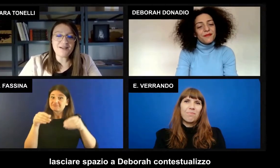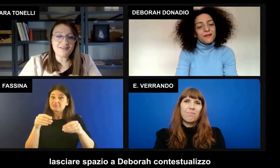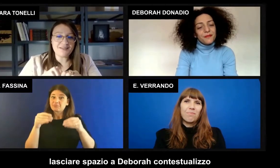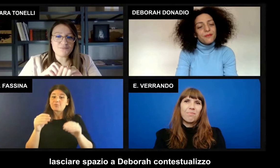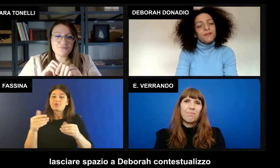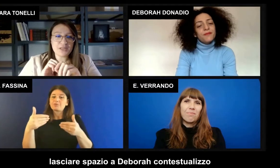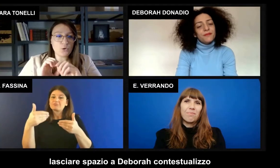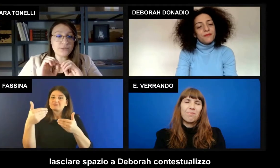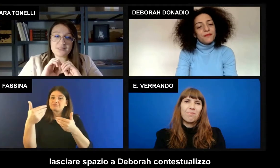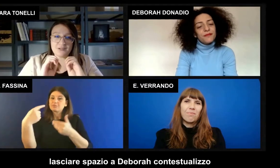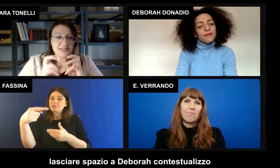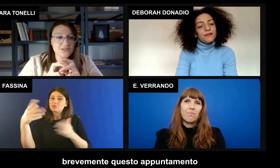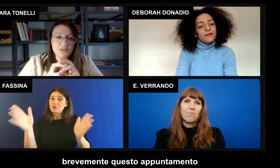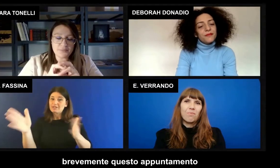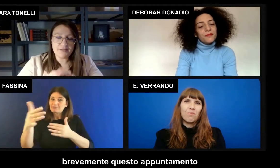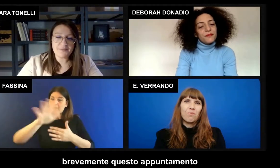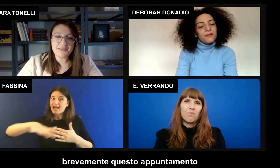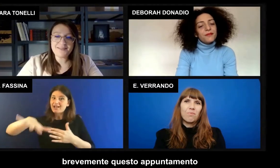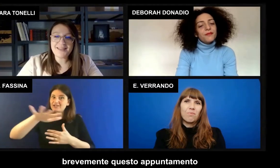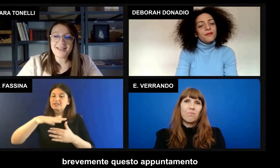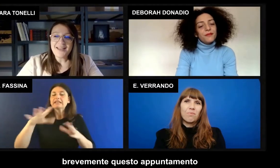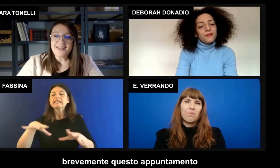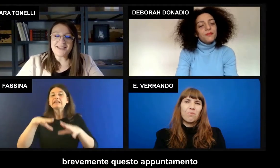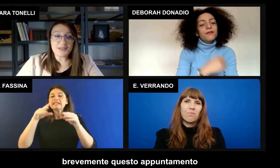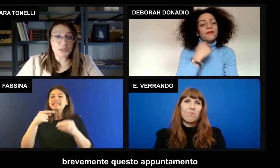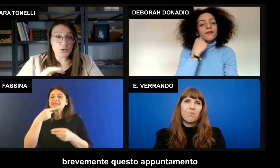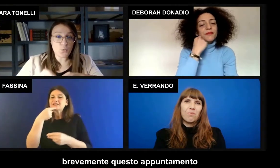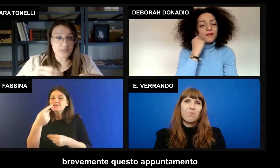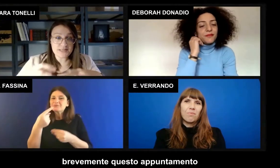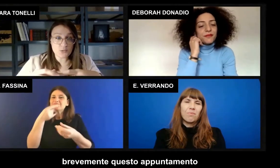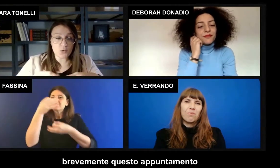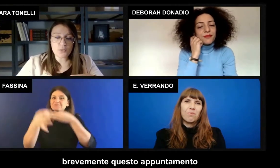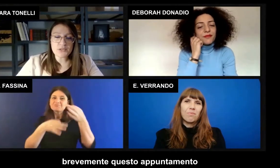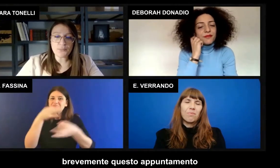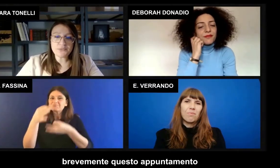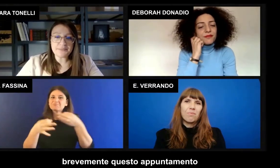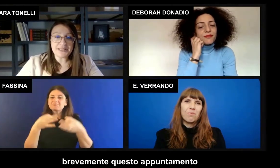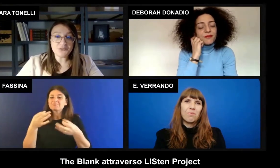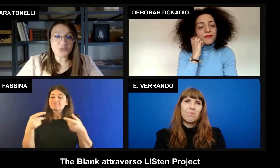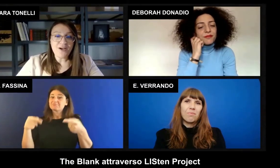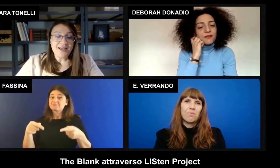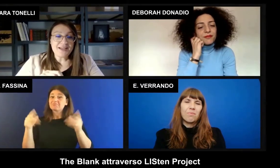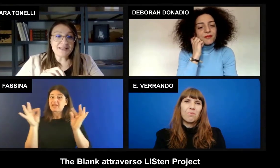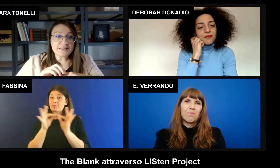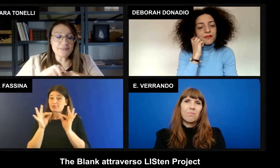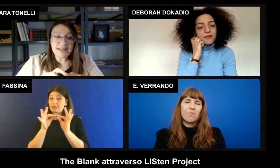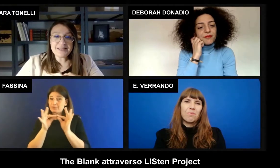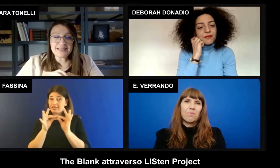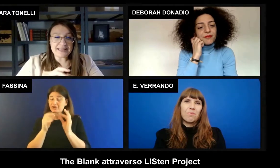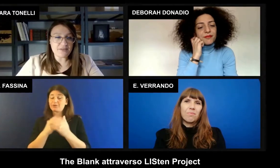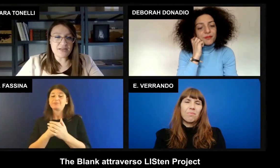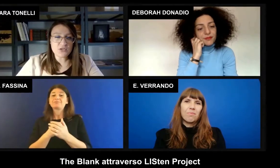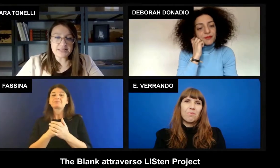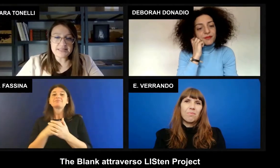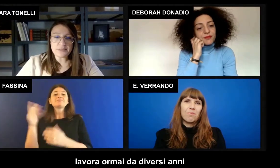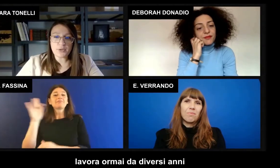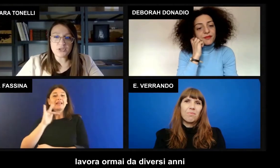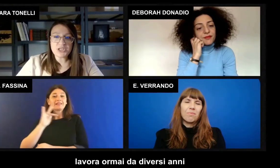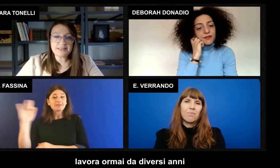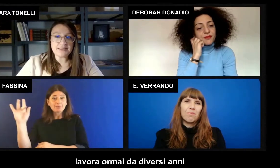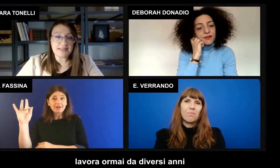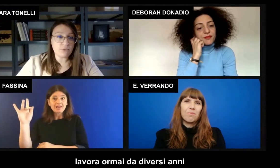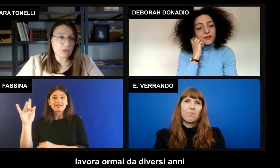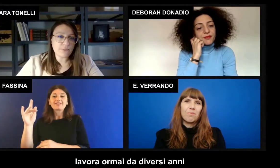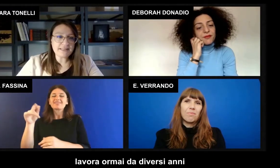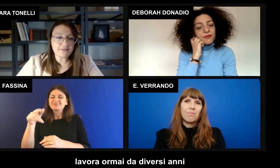Deborah contestualizzo brevemente questo appuntamento. The Blank attraverso Distant